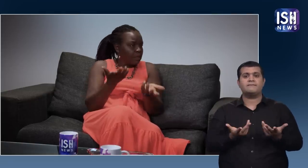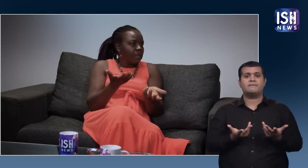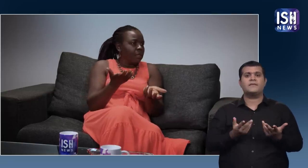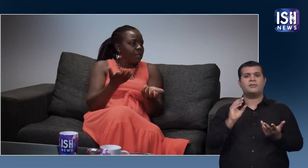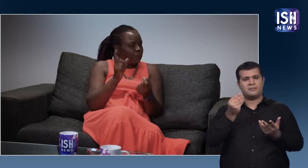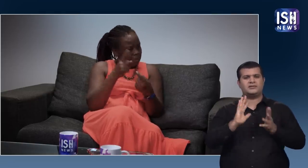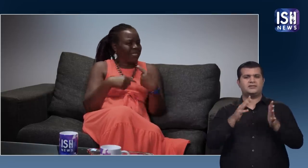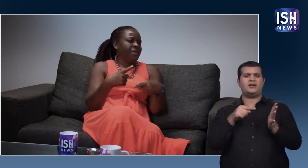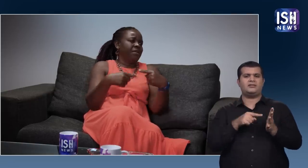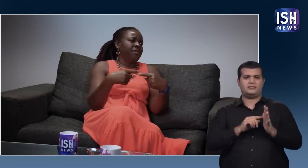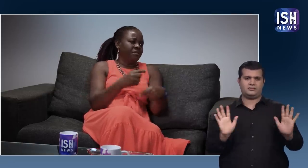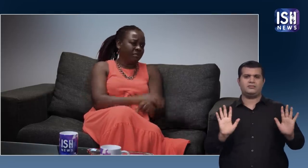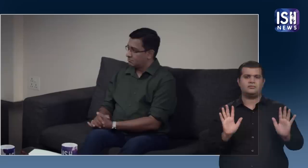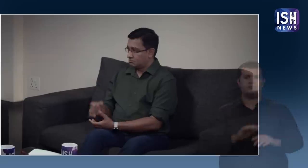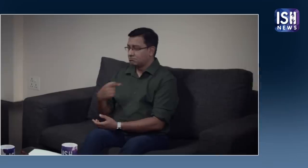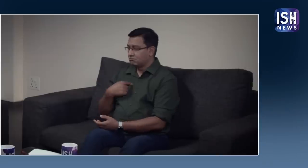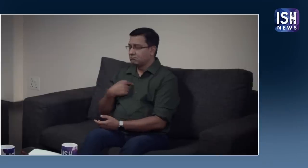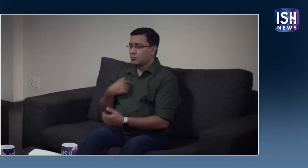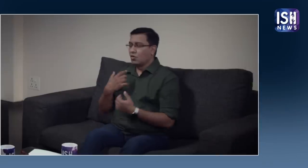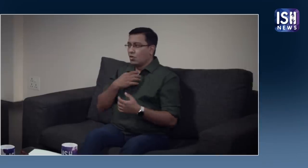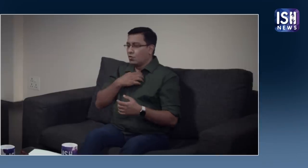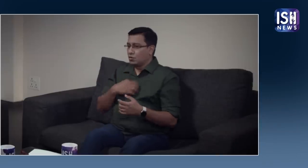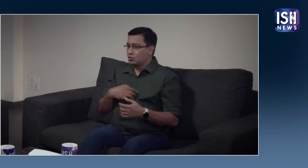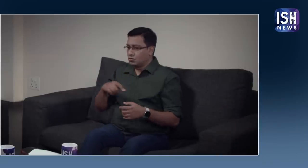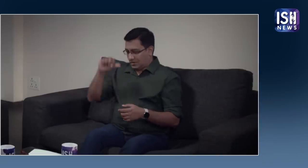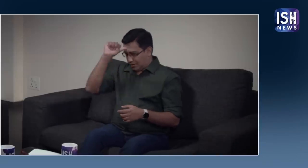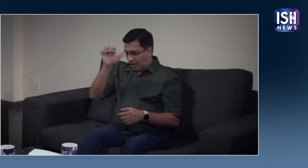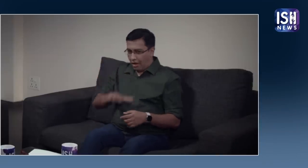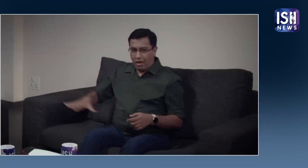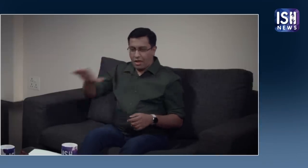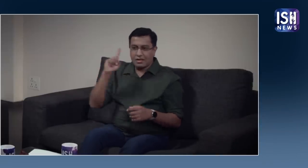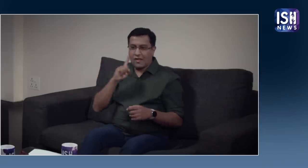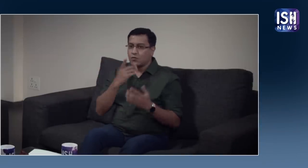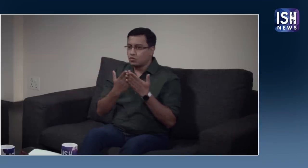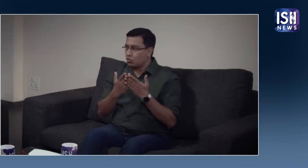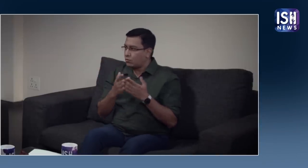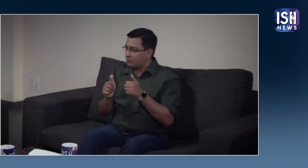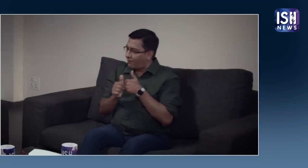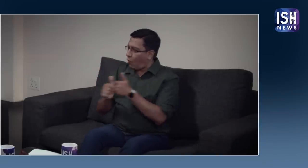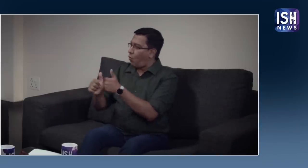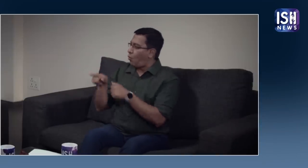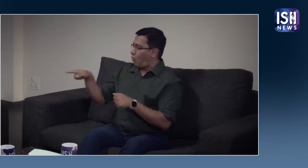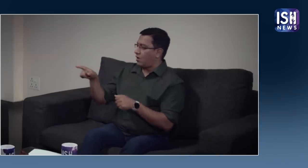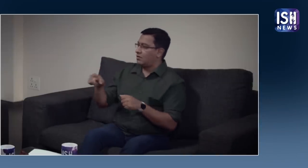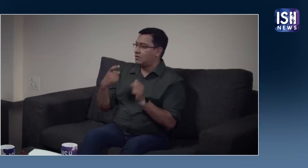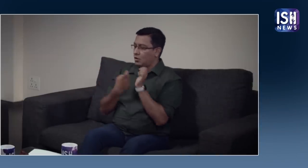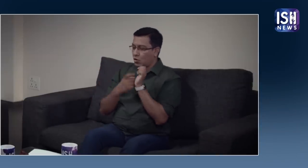कि वो क्या कह रहा है, सांकेतिक भाषा जरूरी है मैं चाहता हूँ कि भारत के सभी डेफ स्कूल सांकेदिक भाषा के माध्यम से